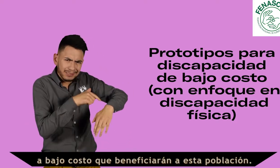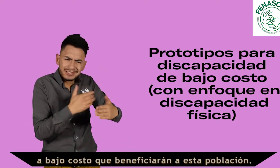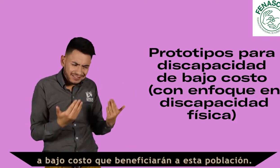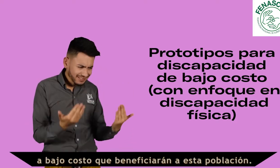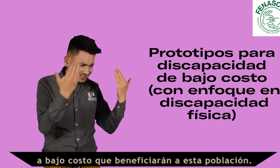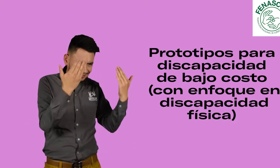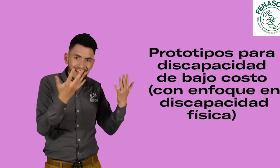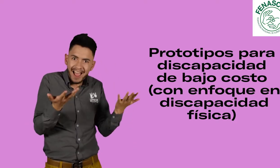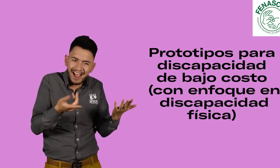población.